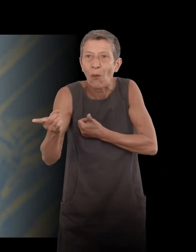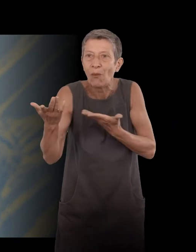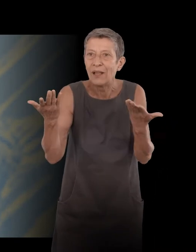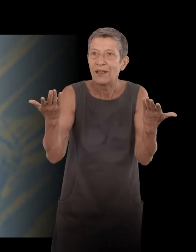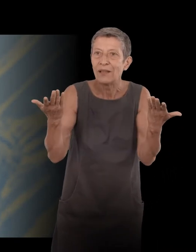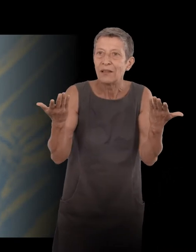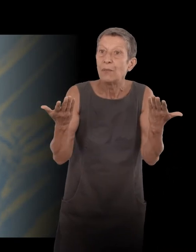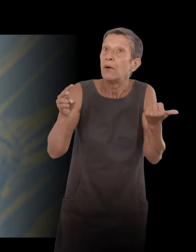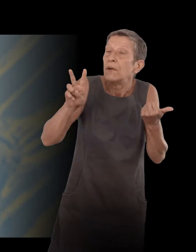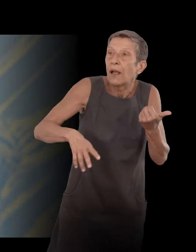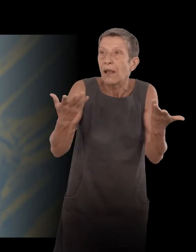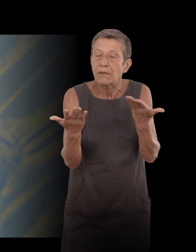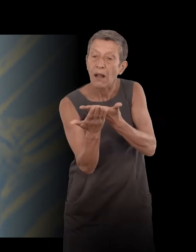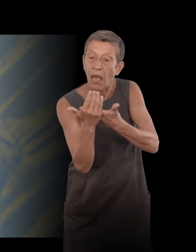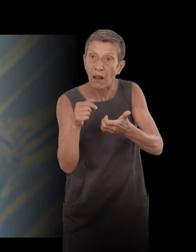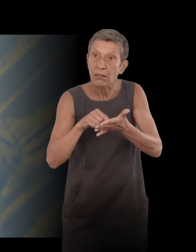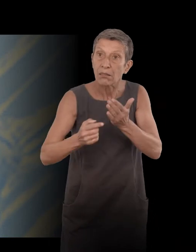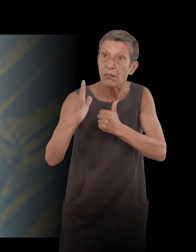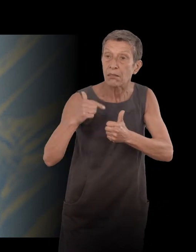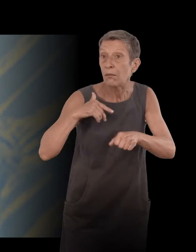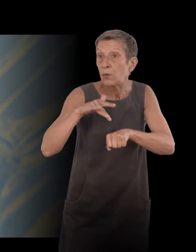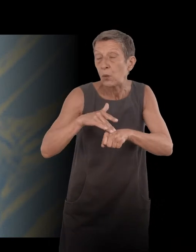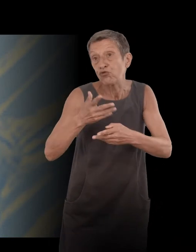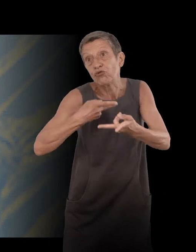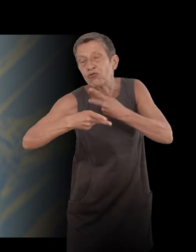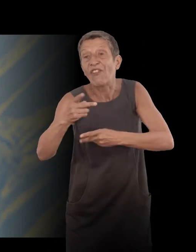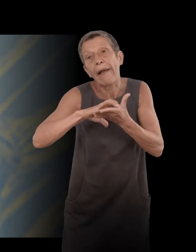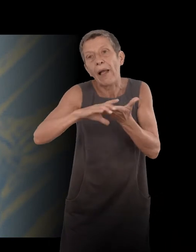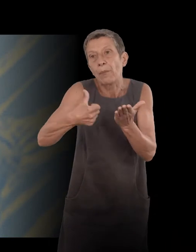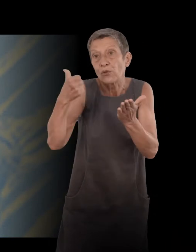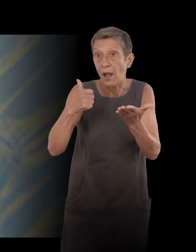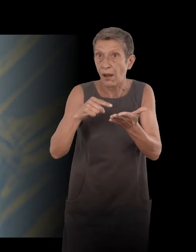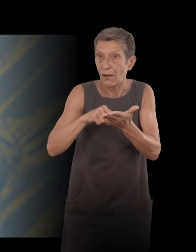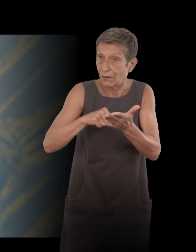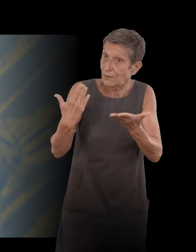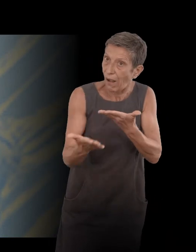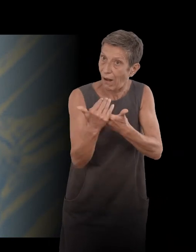I wrote, when I wrote letters, it was rather a cartel. It was my parents when I was in vacances, it that's been there.